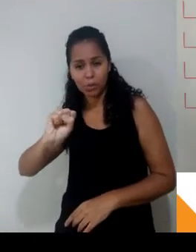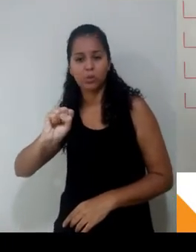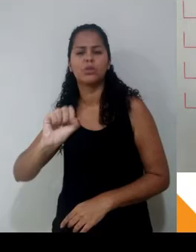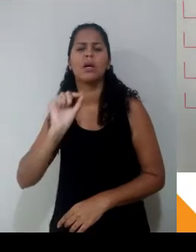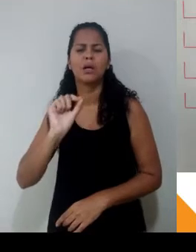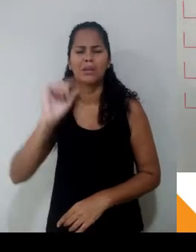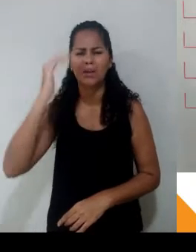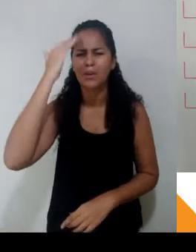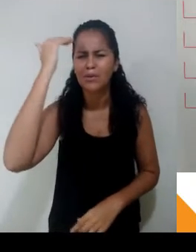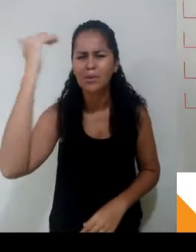você conhece muito isso daqui, né?